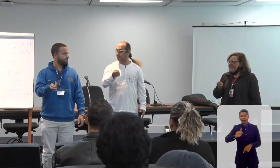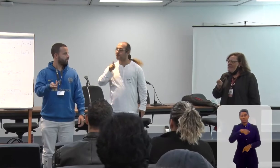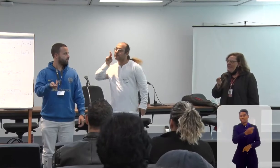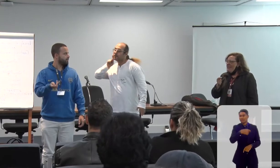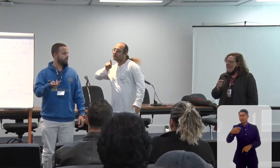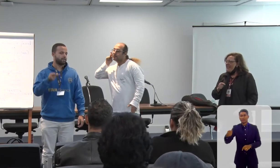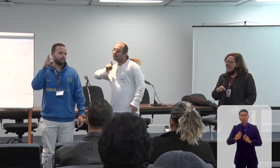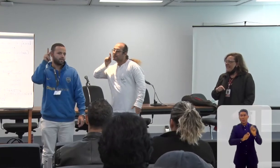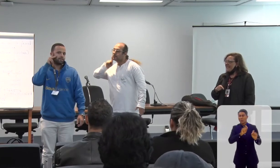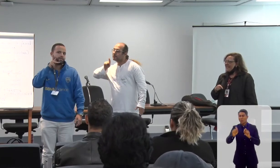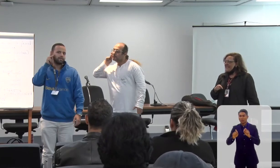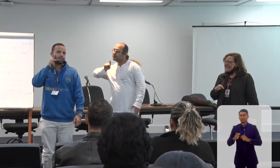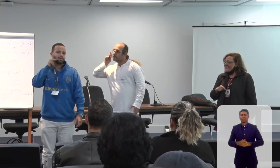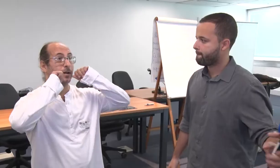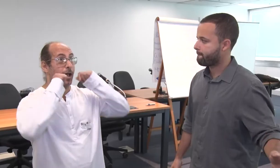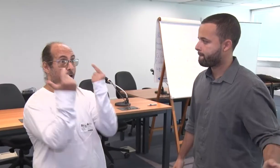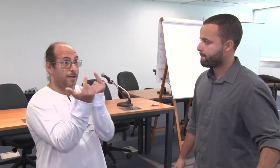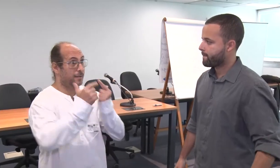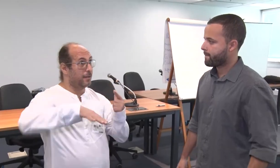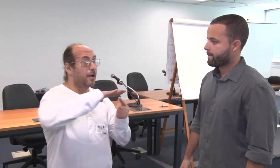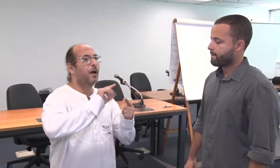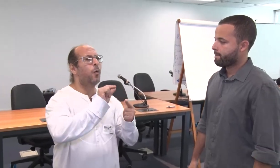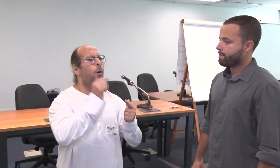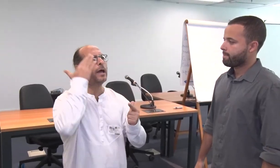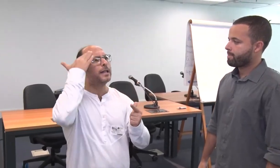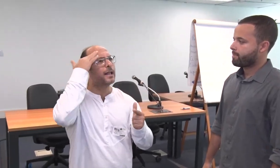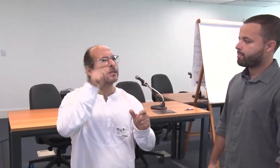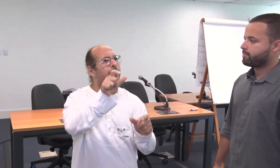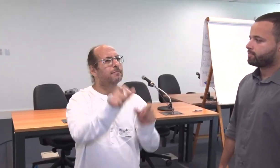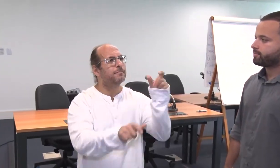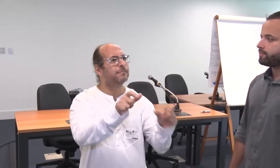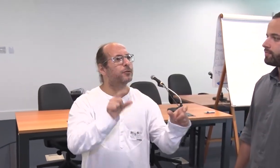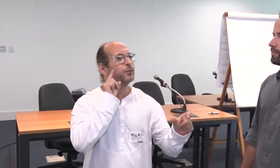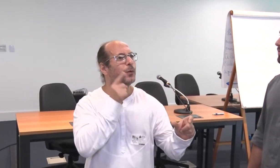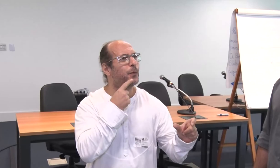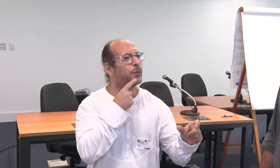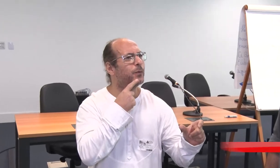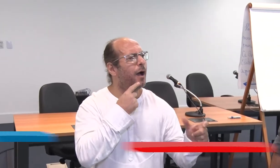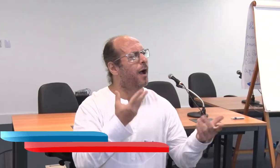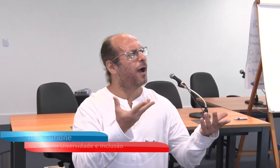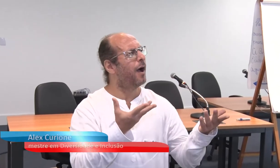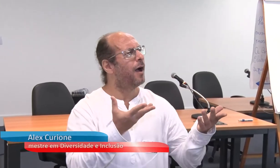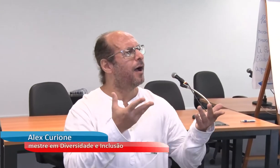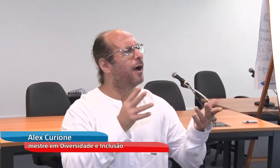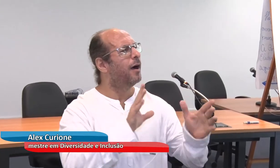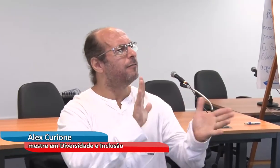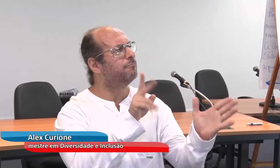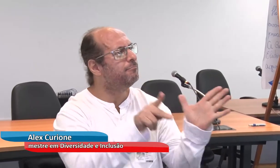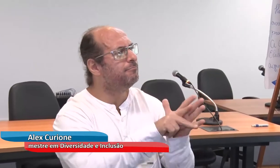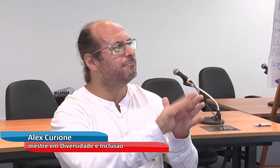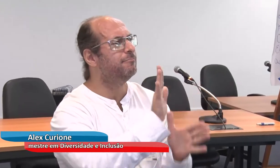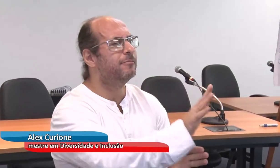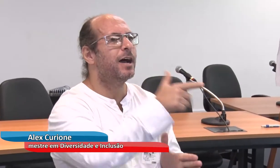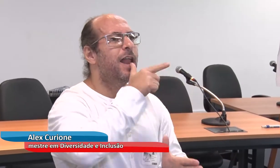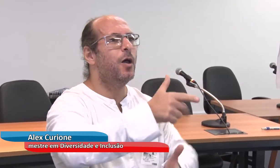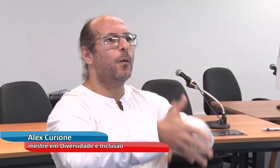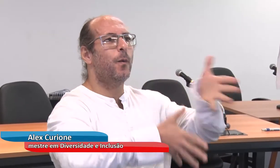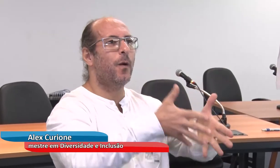de cada aluno presente. É bem legal o que a LERJ está fazendo, junto com os funcionários, passar para o surdo a Língua Brasileira de